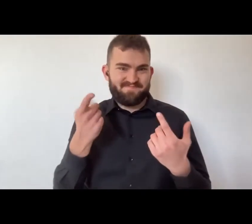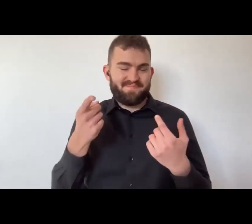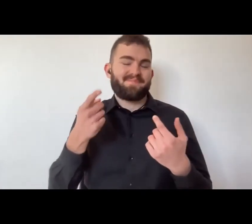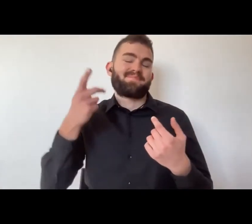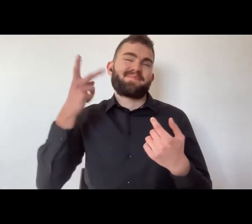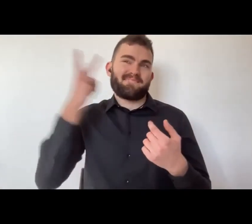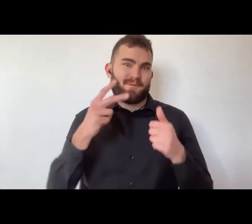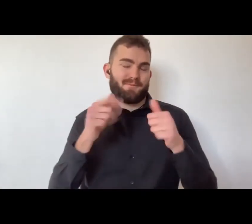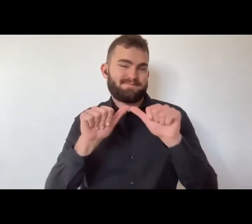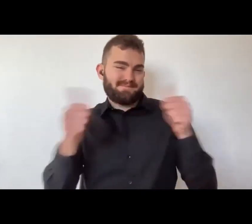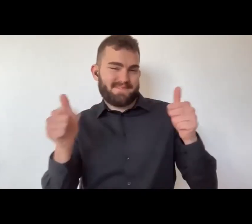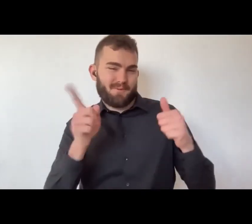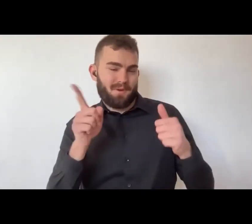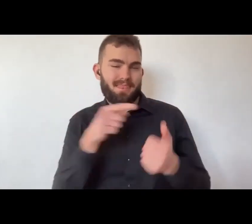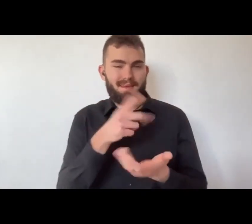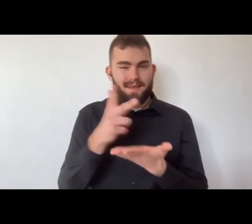ecco